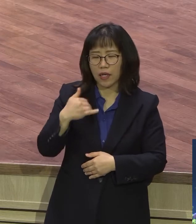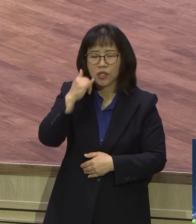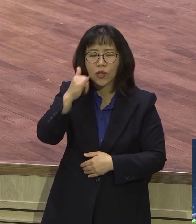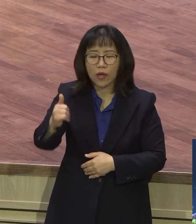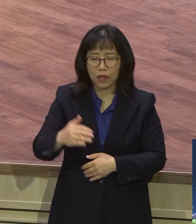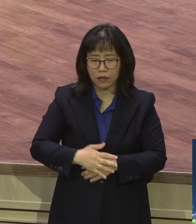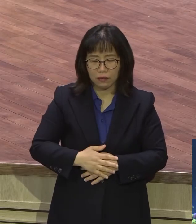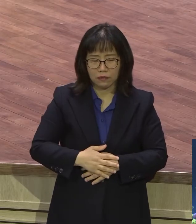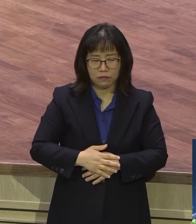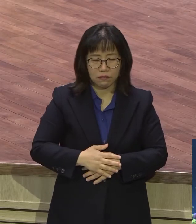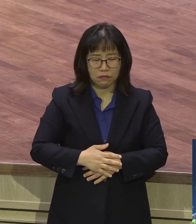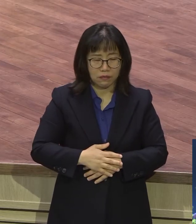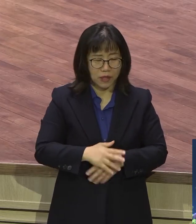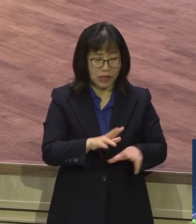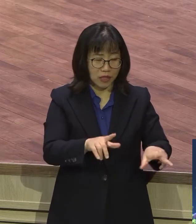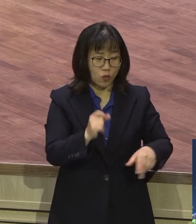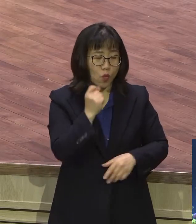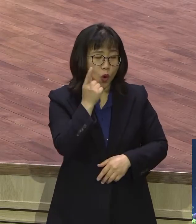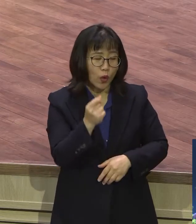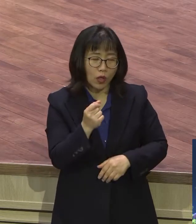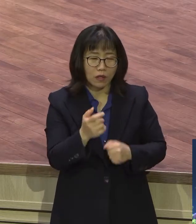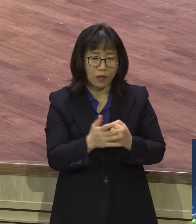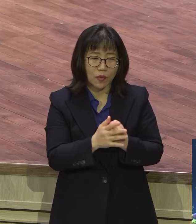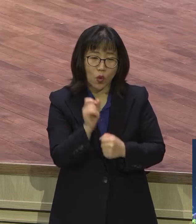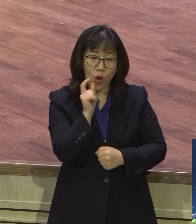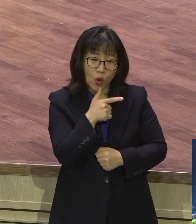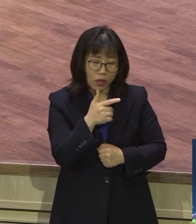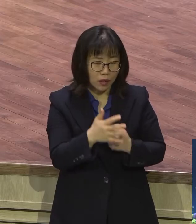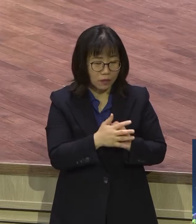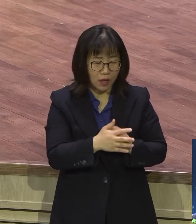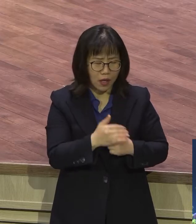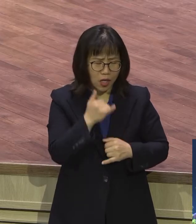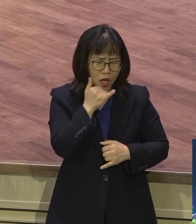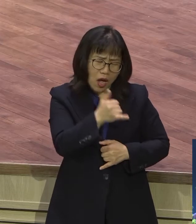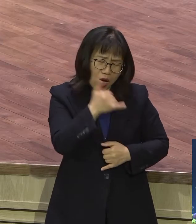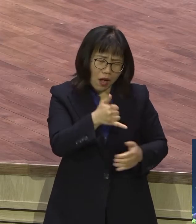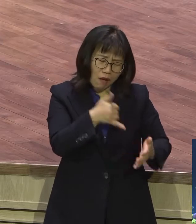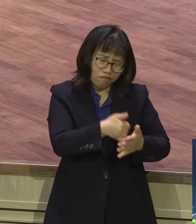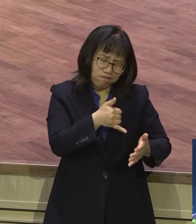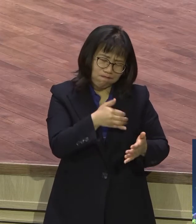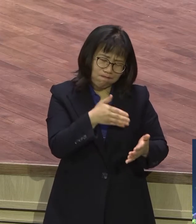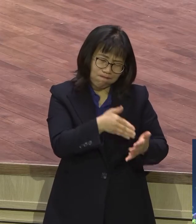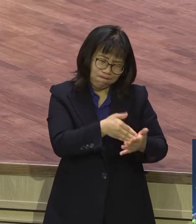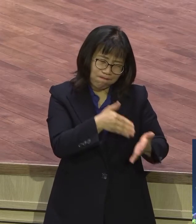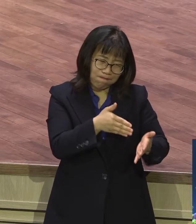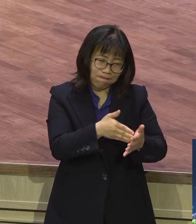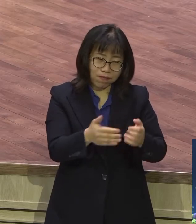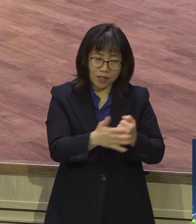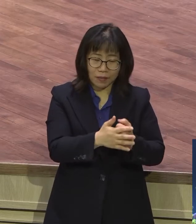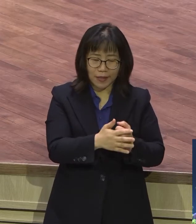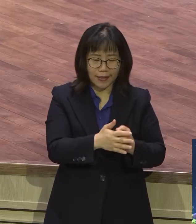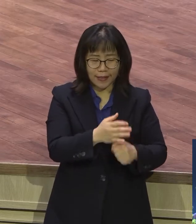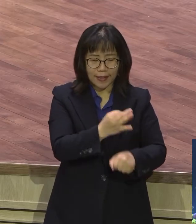월요일이라고 그러면서 자기가 내 전화가 왔는데 자기가 할 수 없이 가야 되겠는데